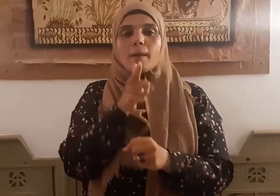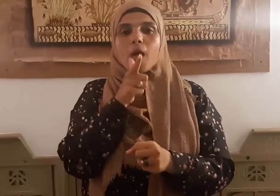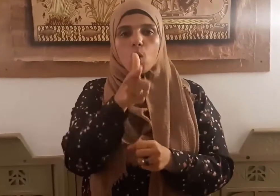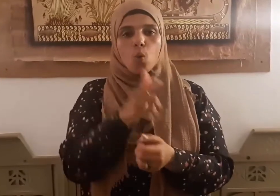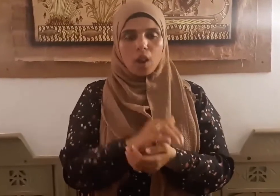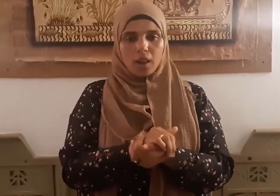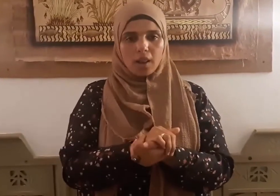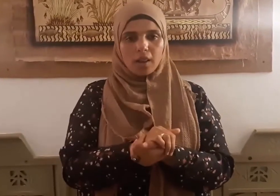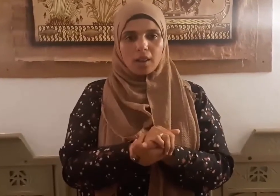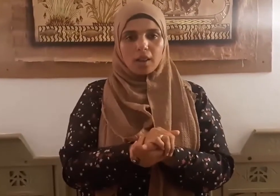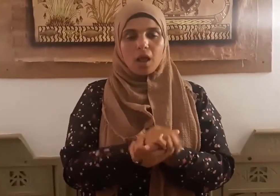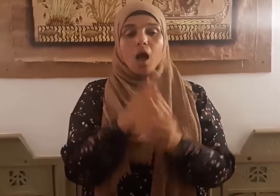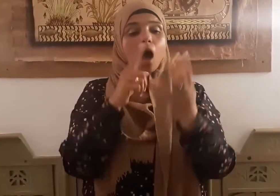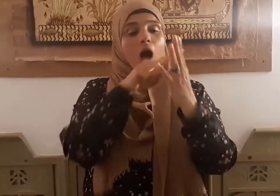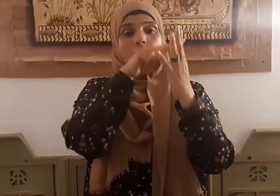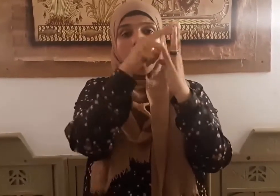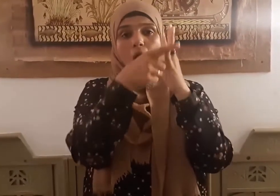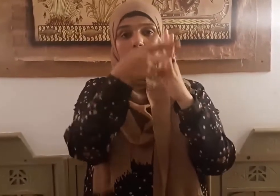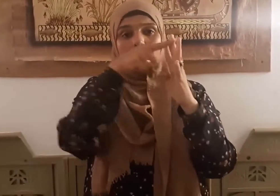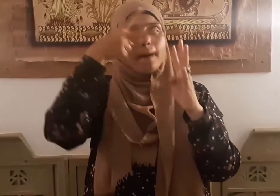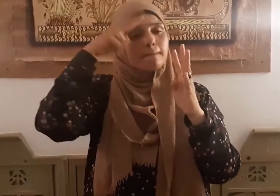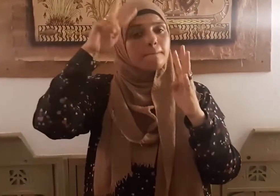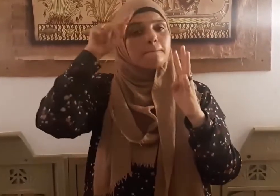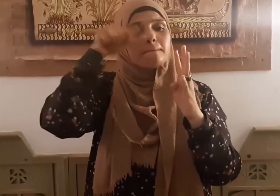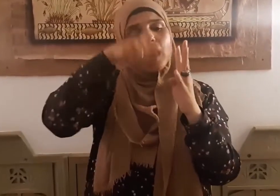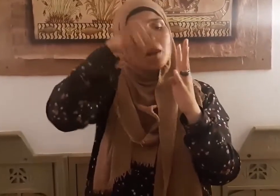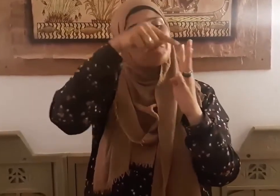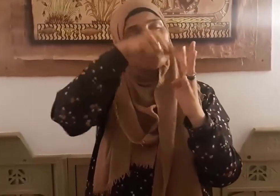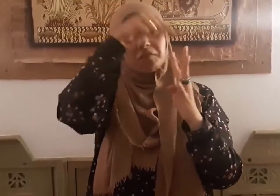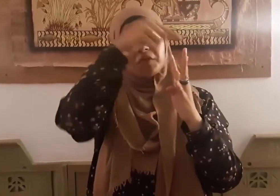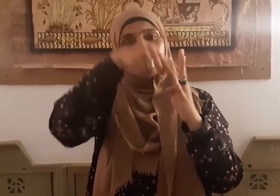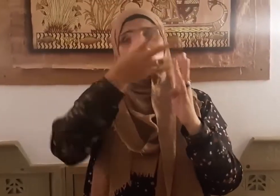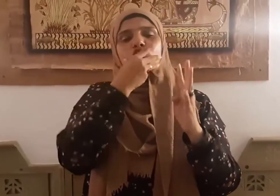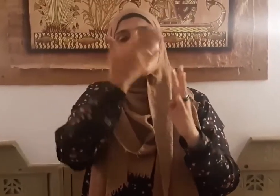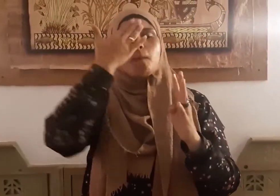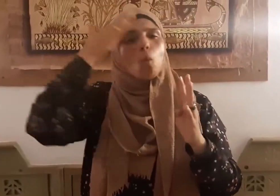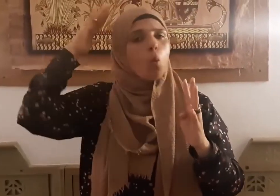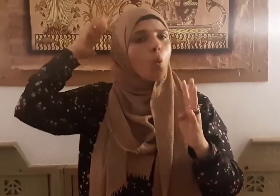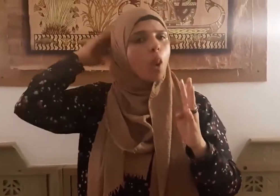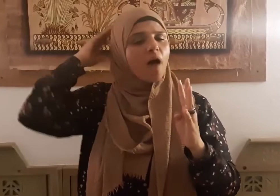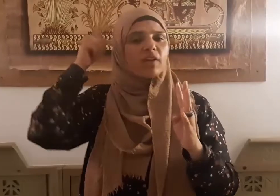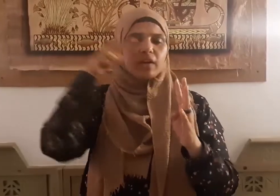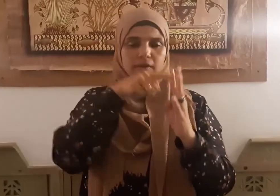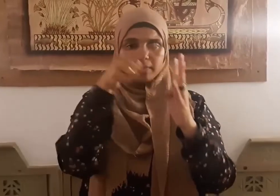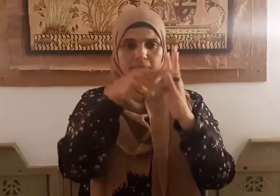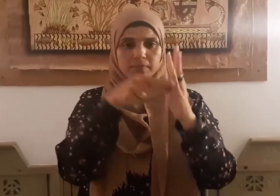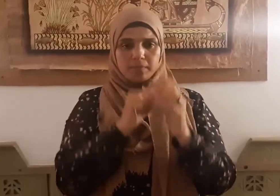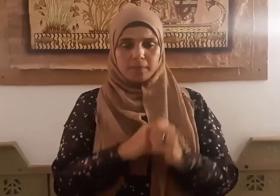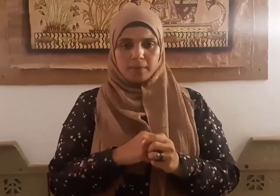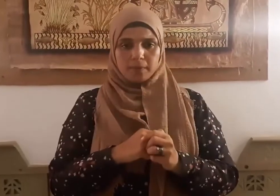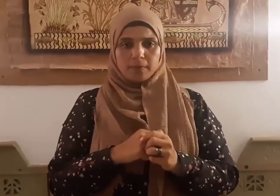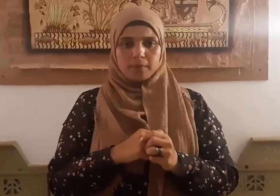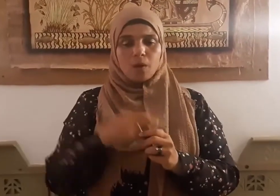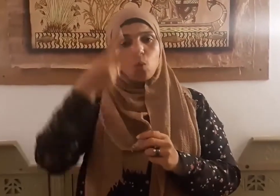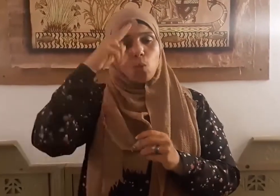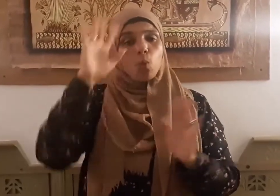أربع من كن فيه كان منافقا خالصا ومن كانت فيه